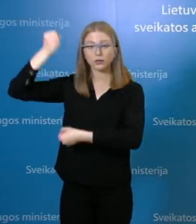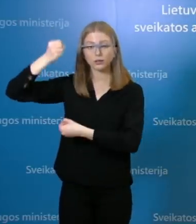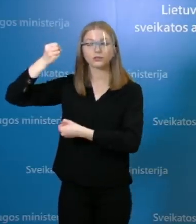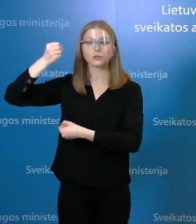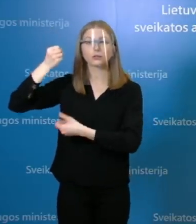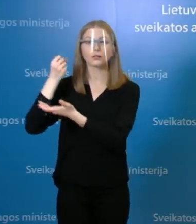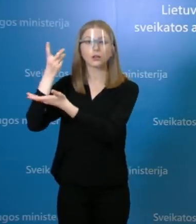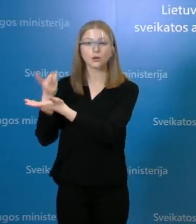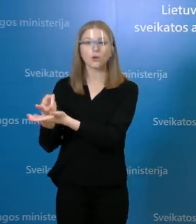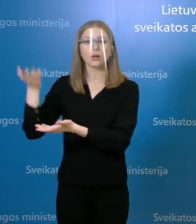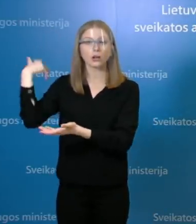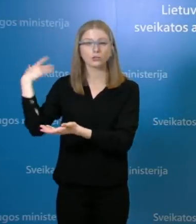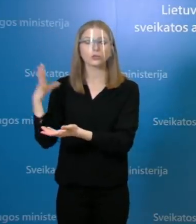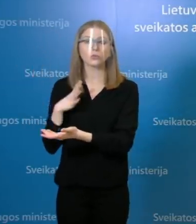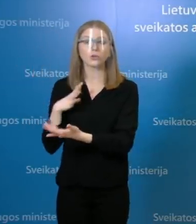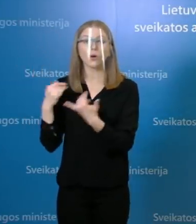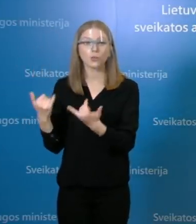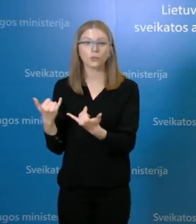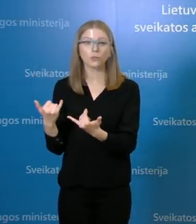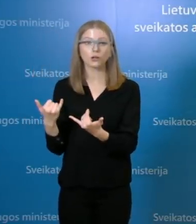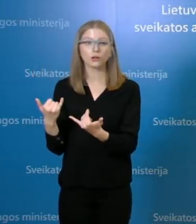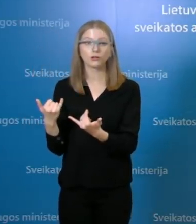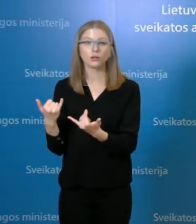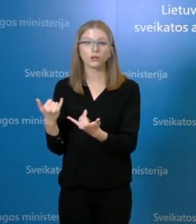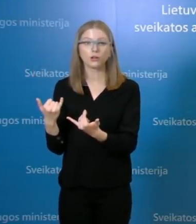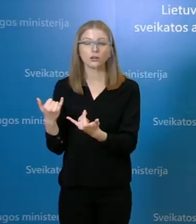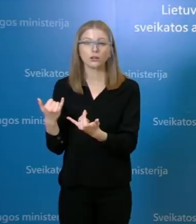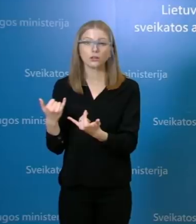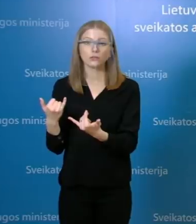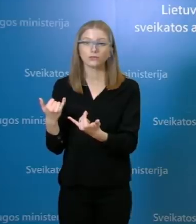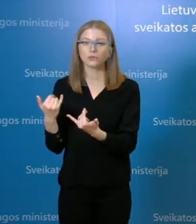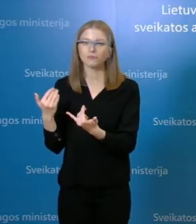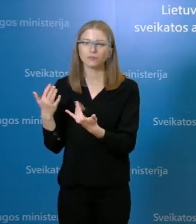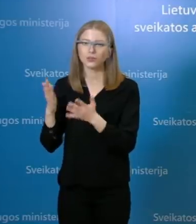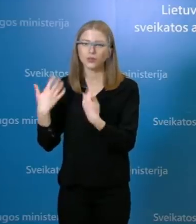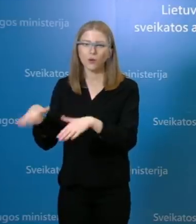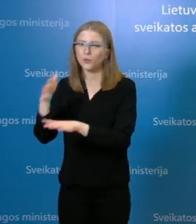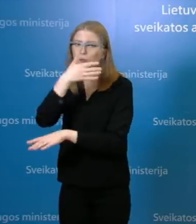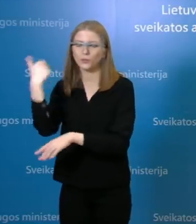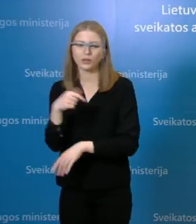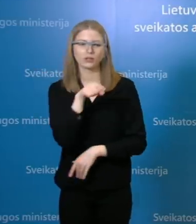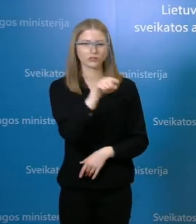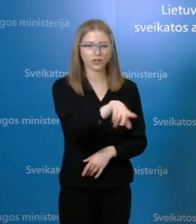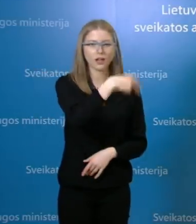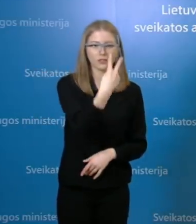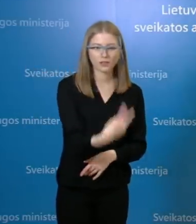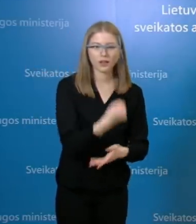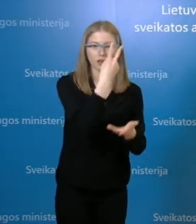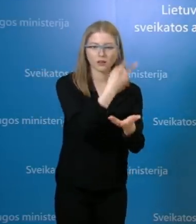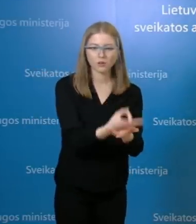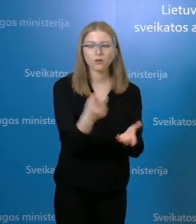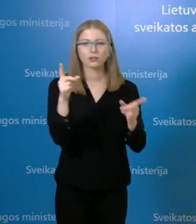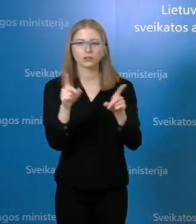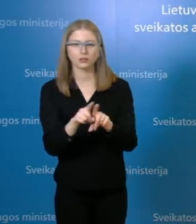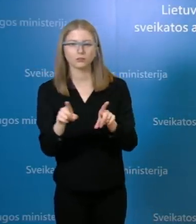ligoninę. Anksčiau buvo aptarta, dabar šiandien jau kalbuo apie du atvejus, Respublikinėje Vilniaus universitetinė ligoninė ir vėliau, būtent jie